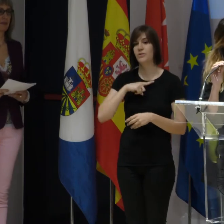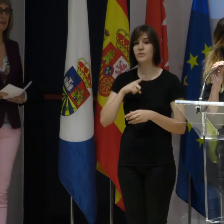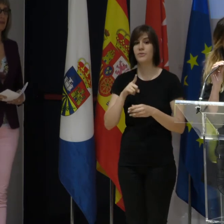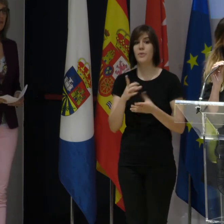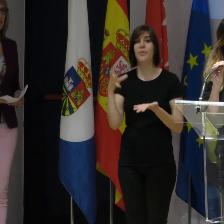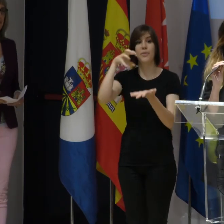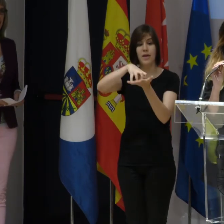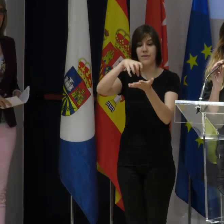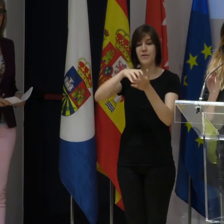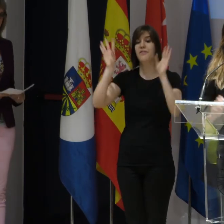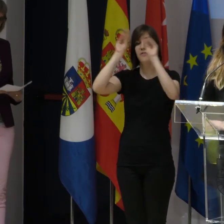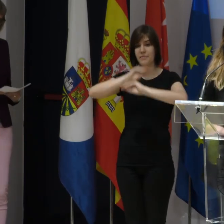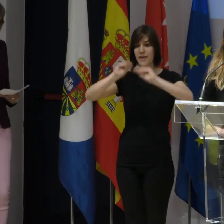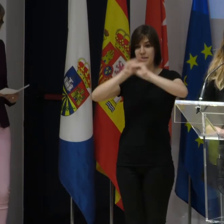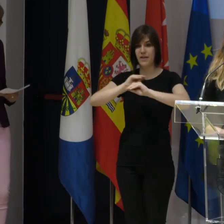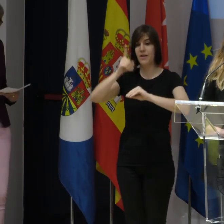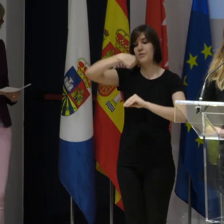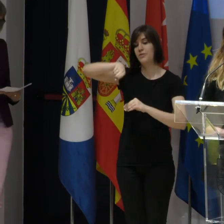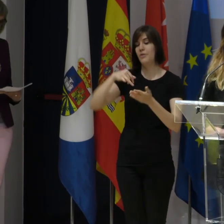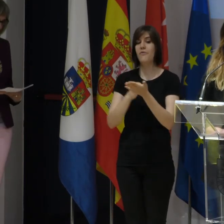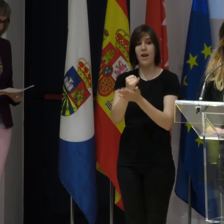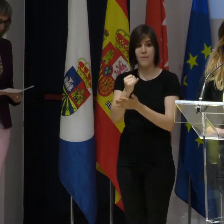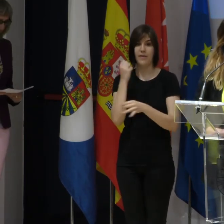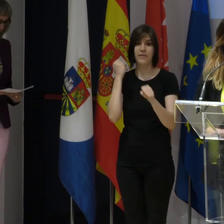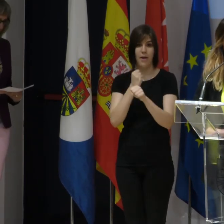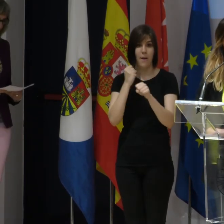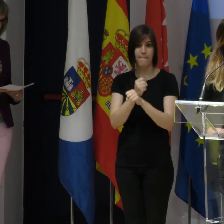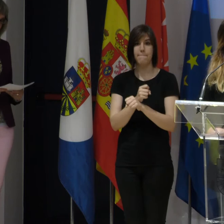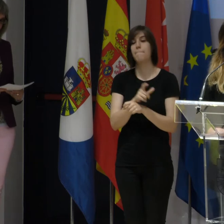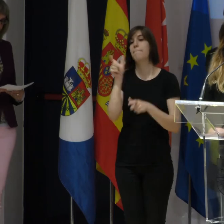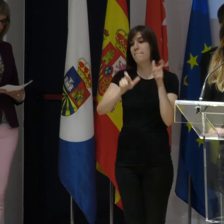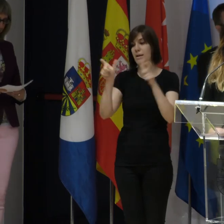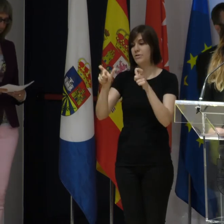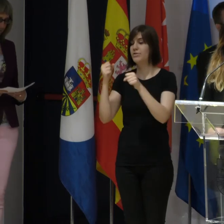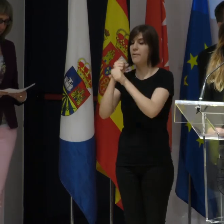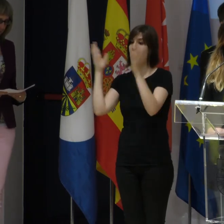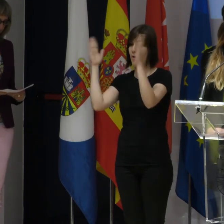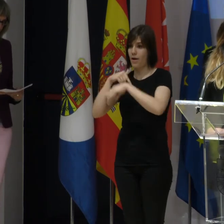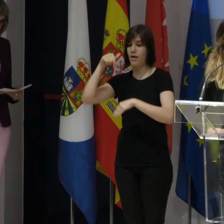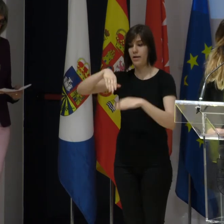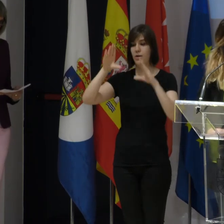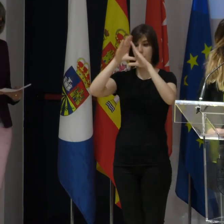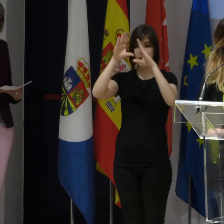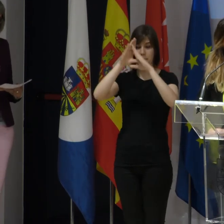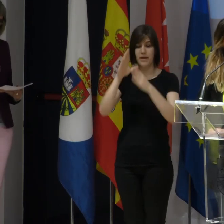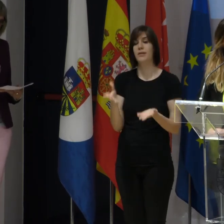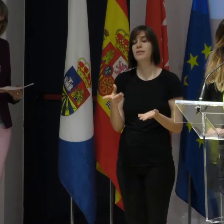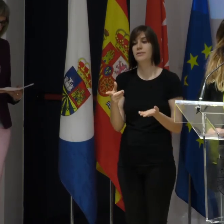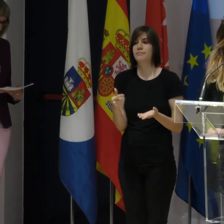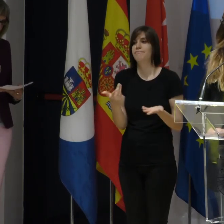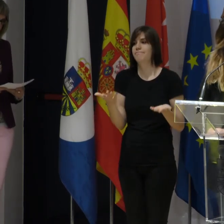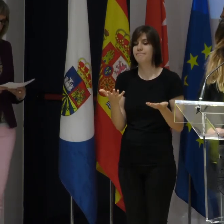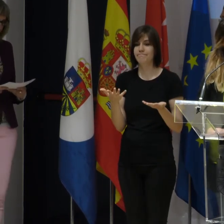centro de formación. Estamos aquí en Fue Labrada. Trabajamos con personas desempleadas de la Comunidad de Madrid y recibir este tipo